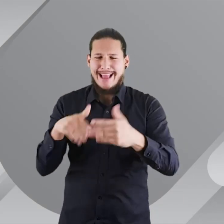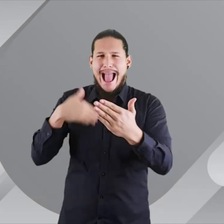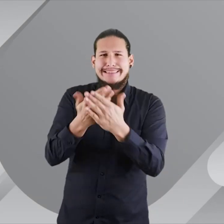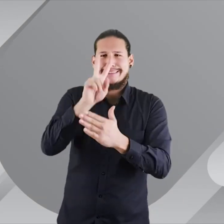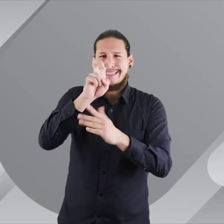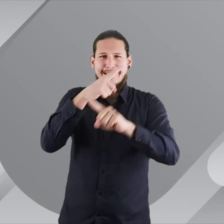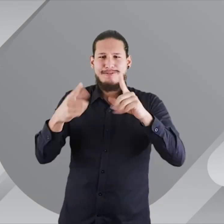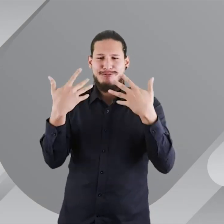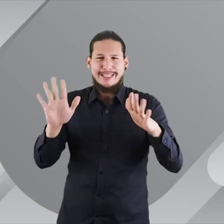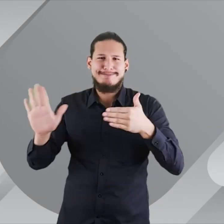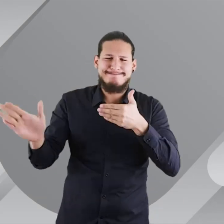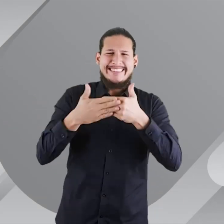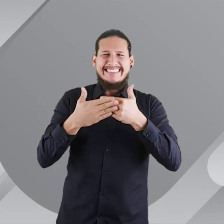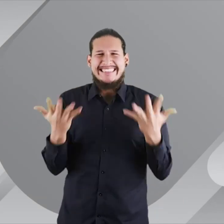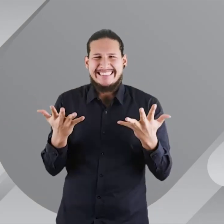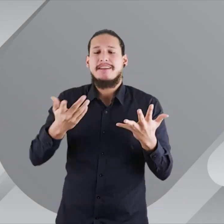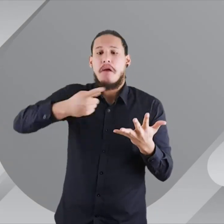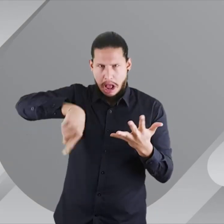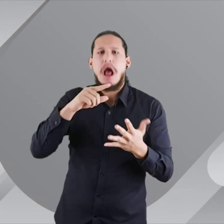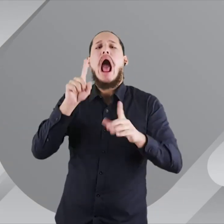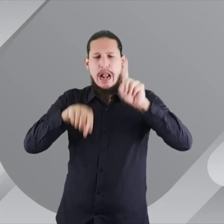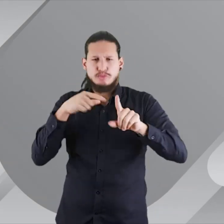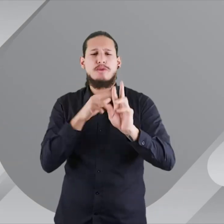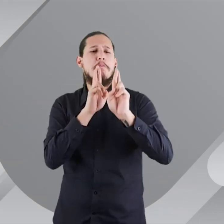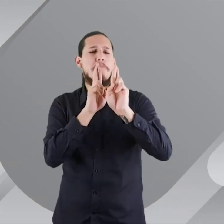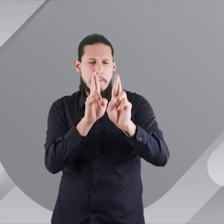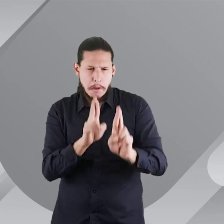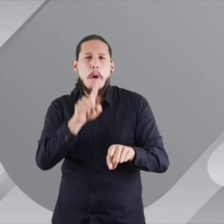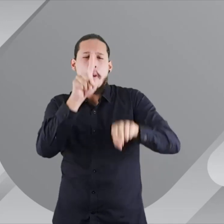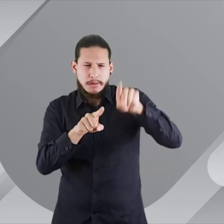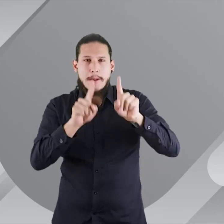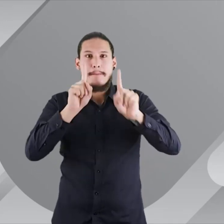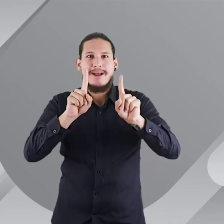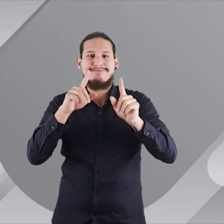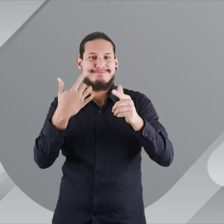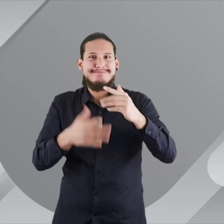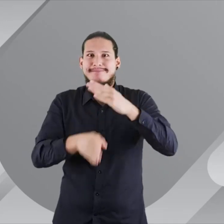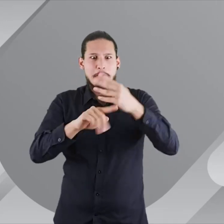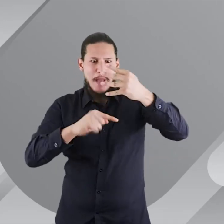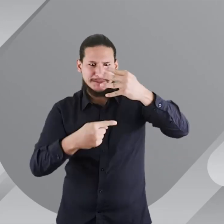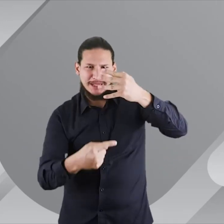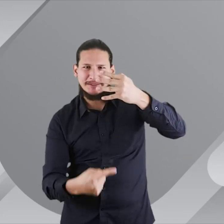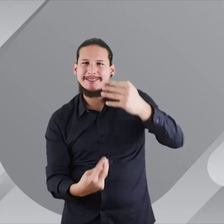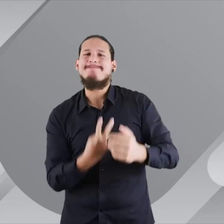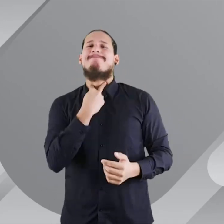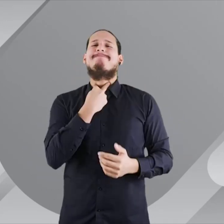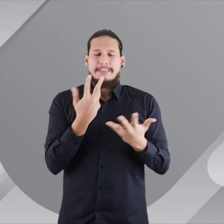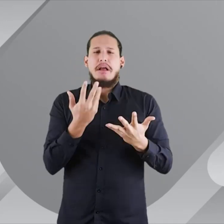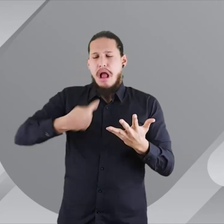Ayer, por cuestiones de tiempo, no pudimos dar respuesta a todas las preguntas que teníamos porque teníamos que finalizar